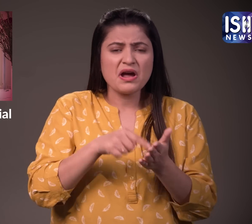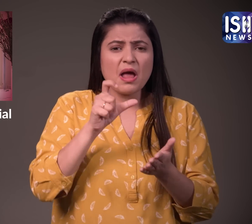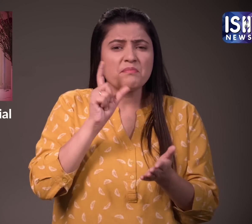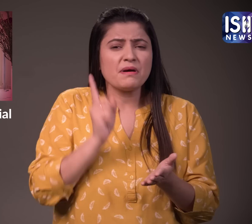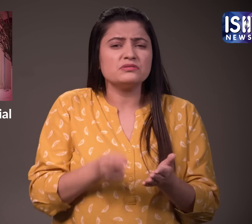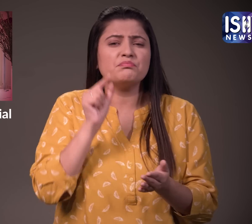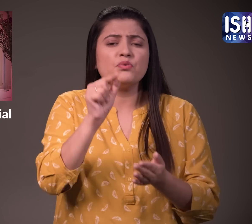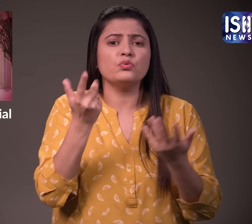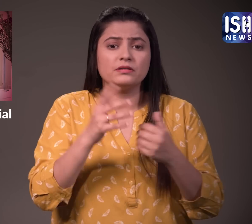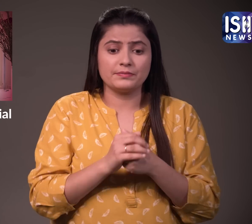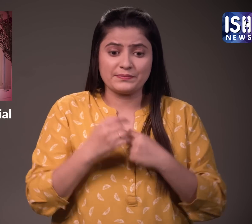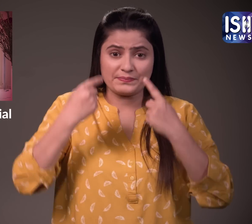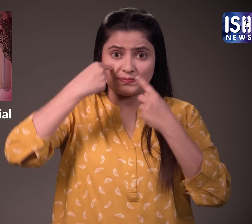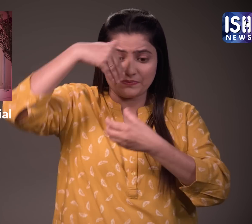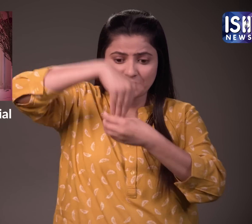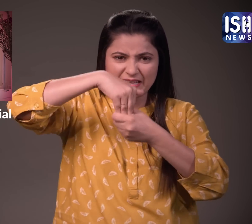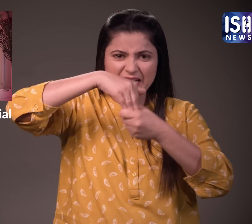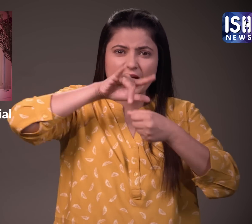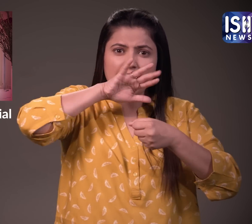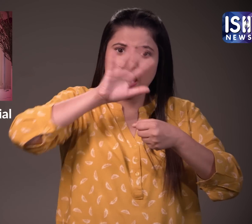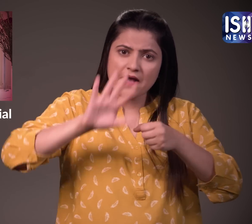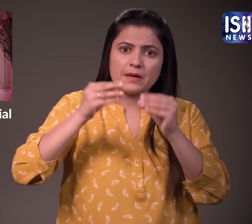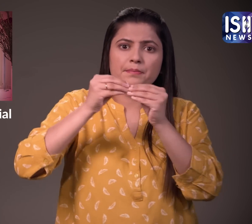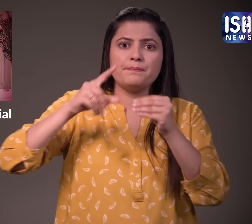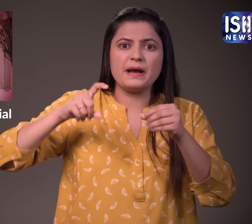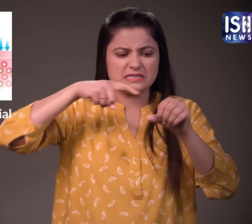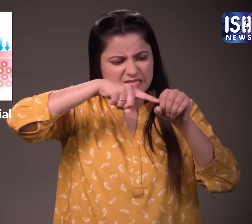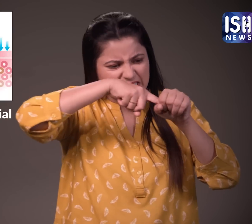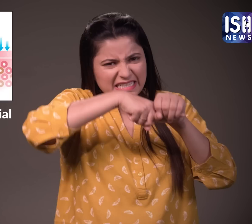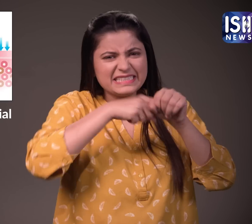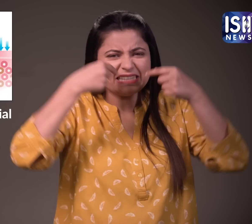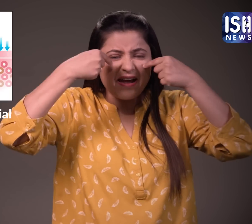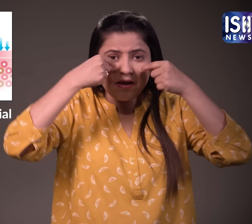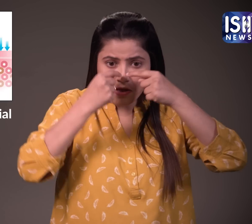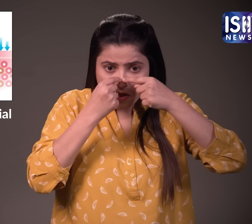आपके चेहरे के चिद्र गंदिगी तेल और बाक्टिरिया से भरे होते हैं